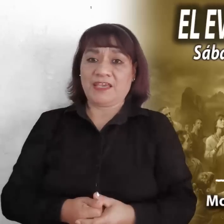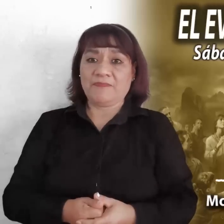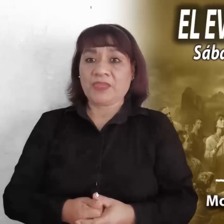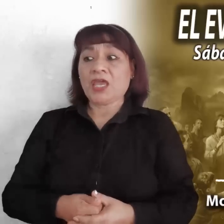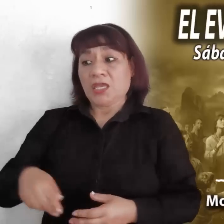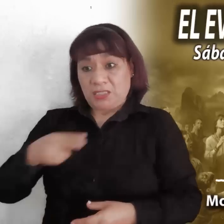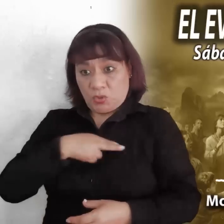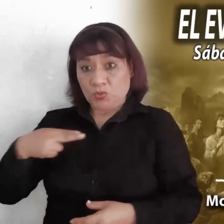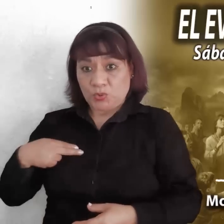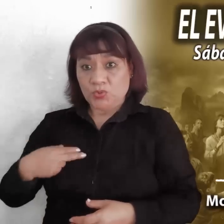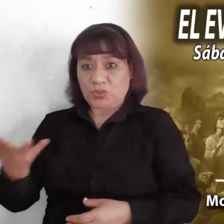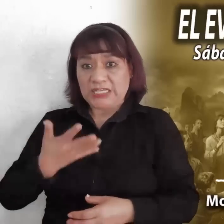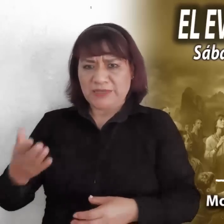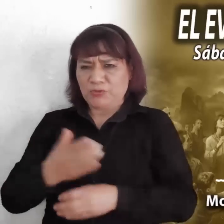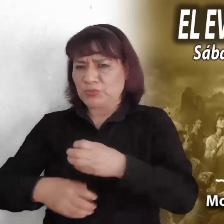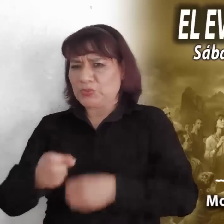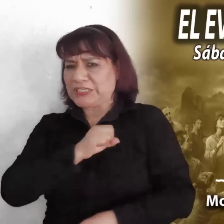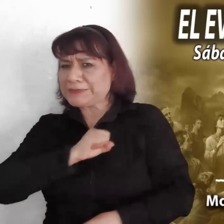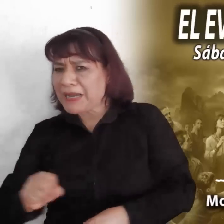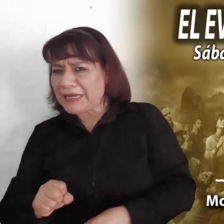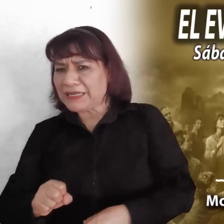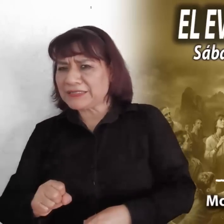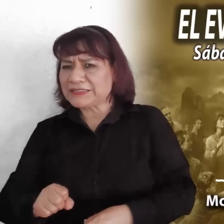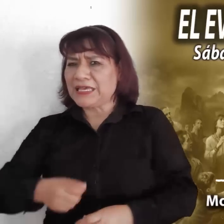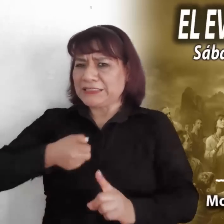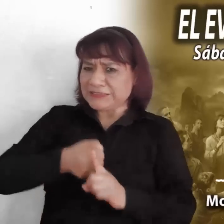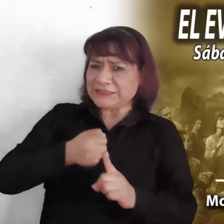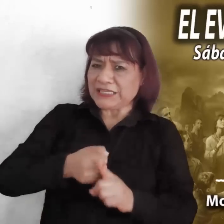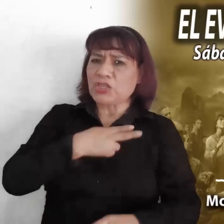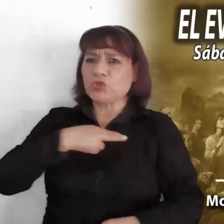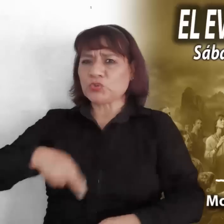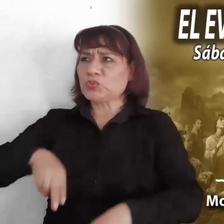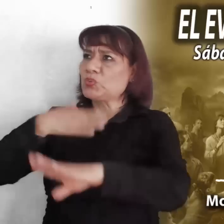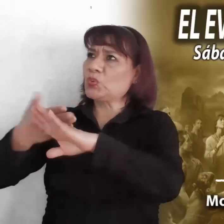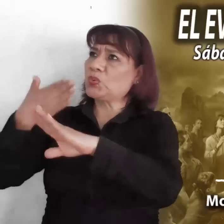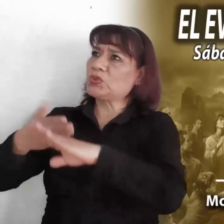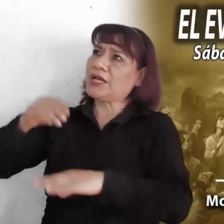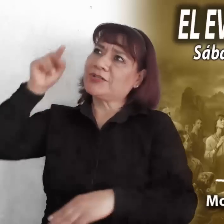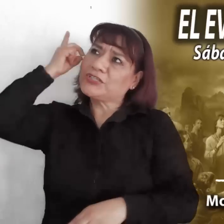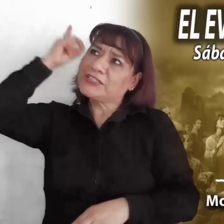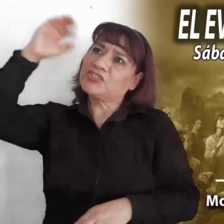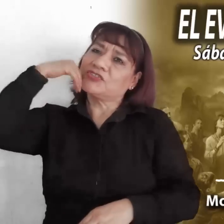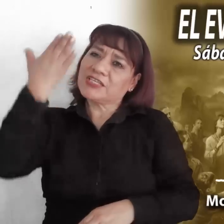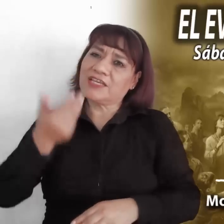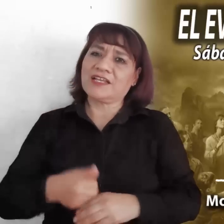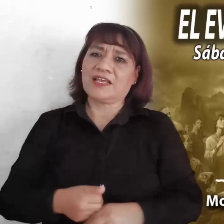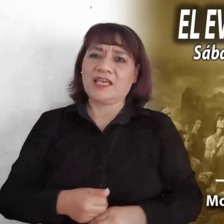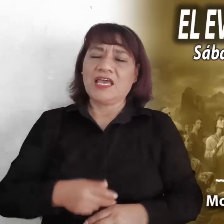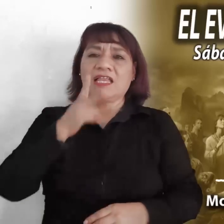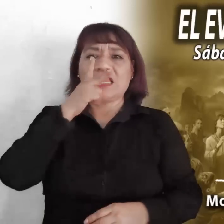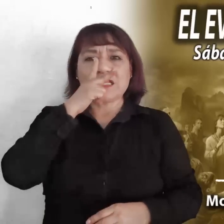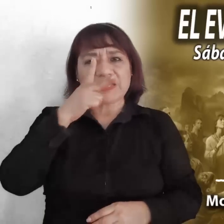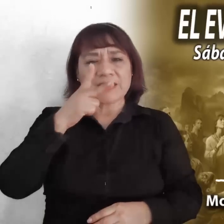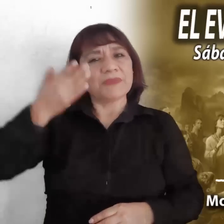iniquidades, estamos atentando contra la voluntad de Dios. Las palabras de Isaías